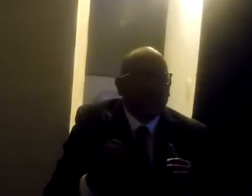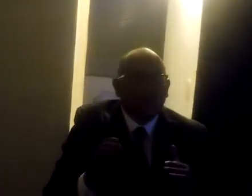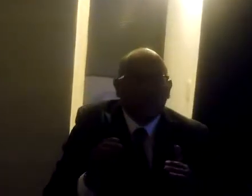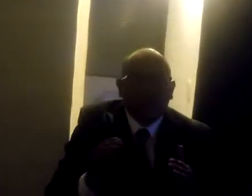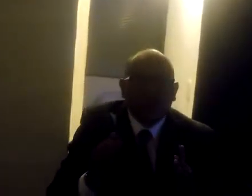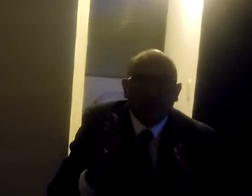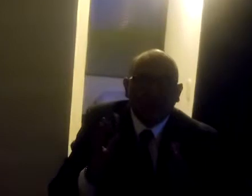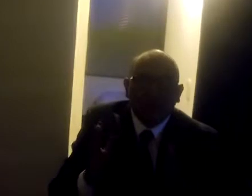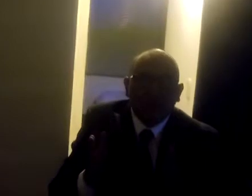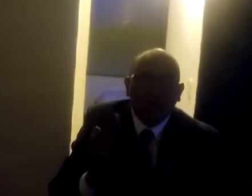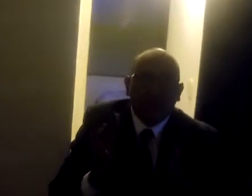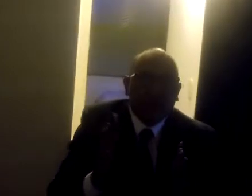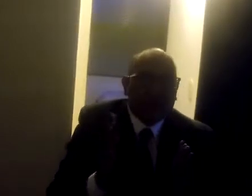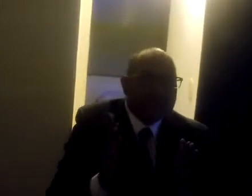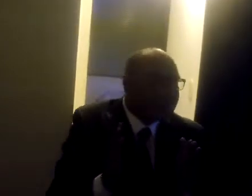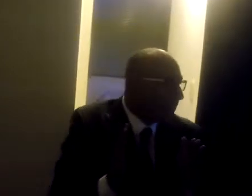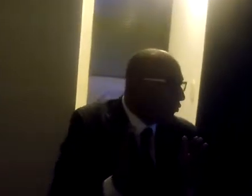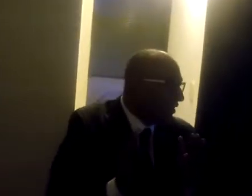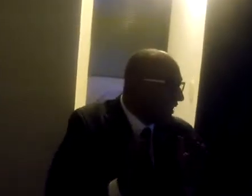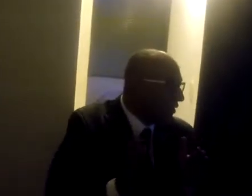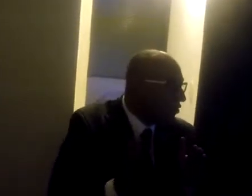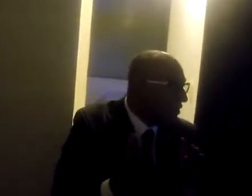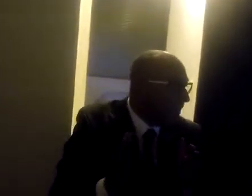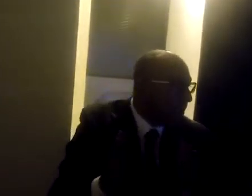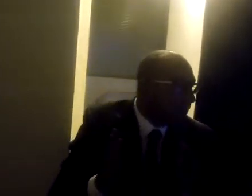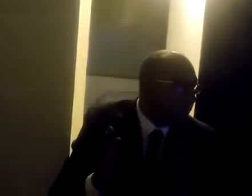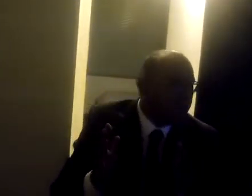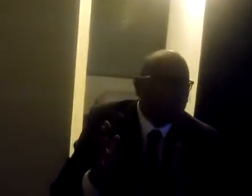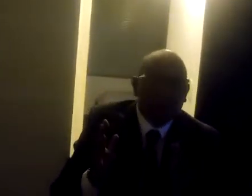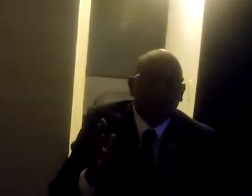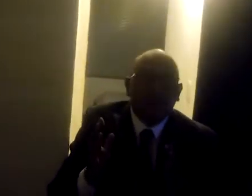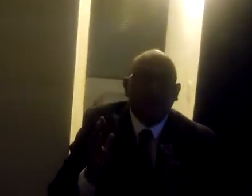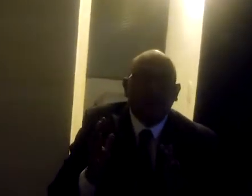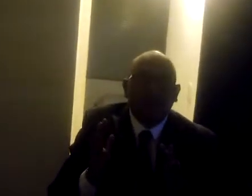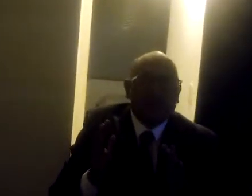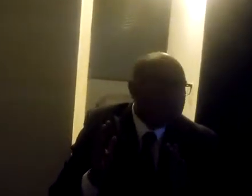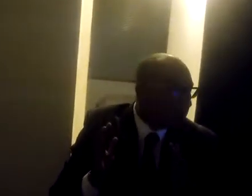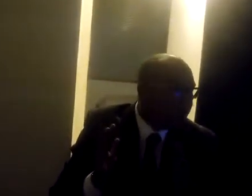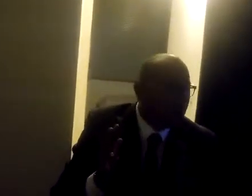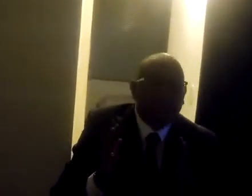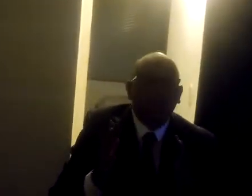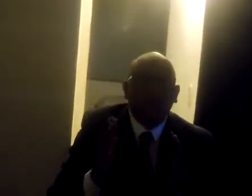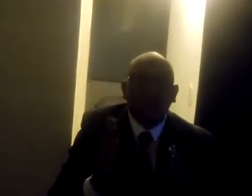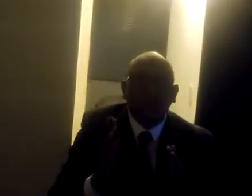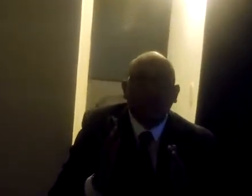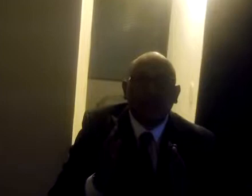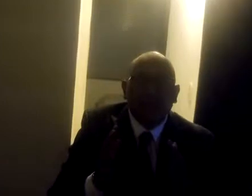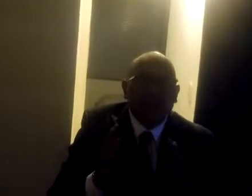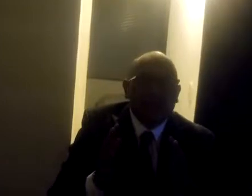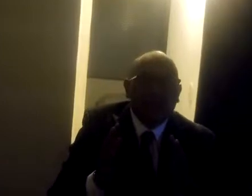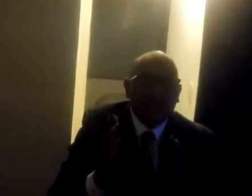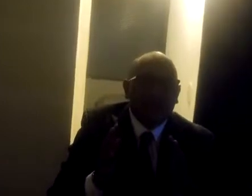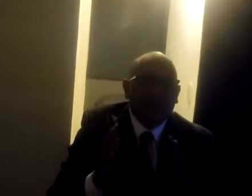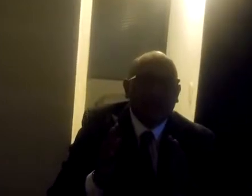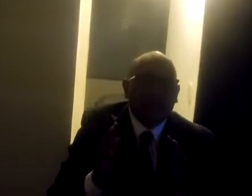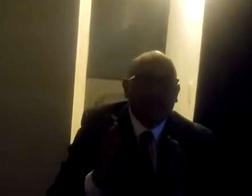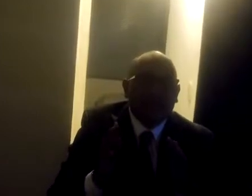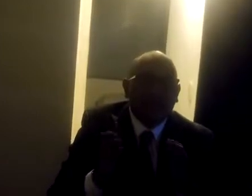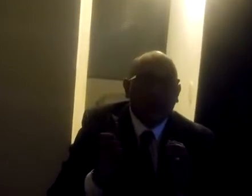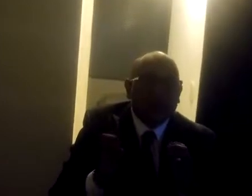En 1979 se crea el sistema monetario el cual da el primer paso para la unidad de la conformación económica generando con